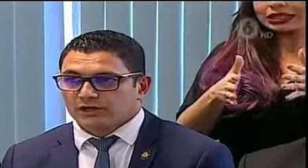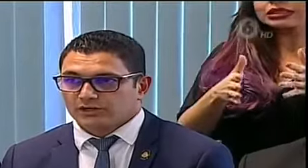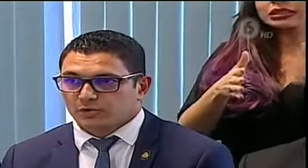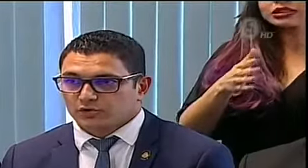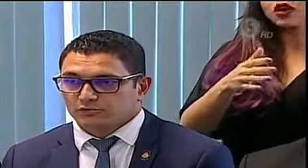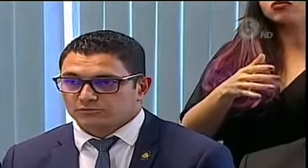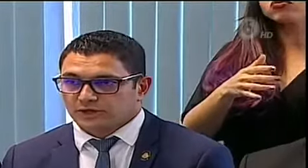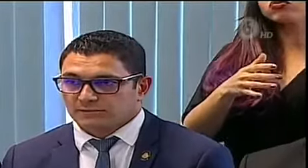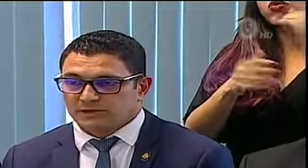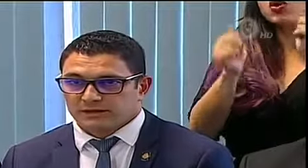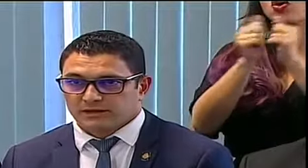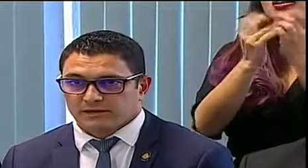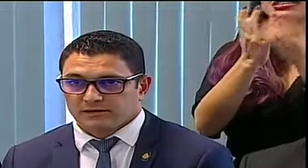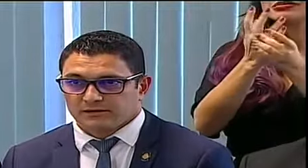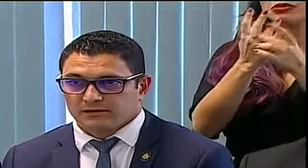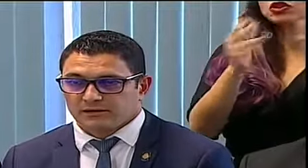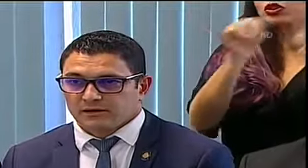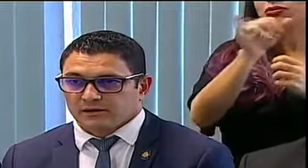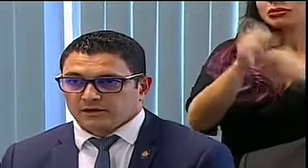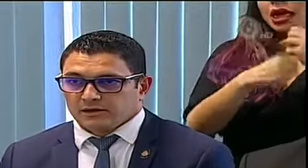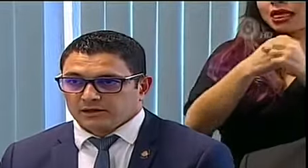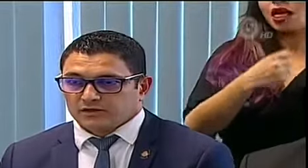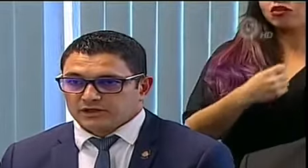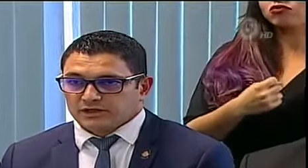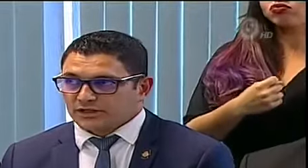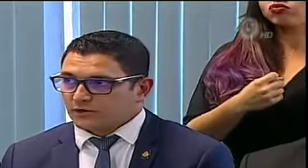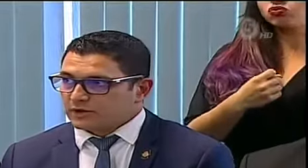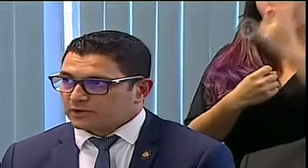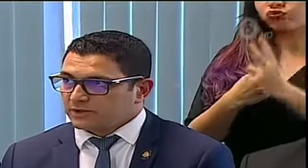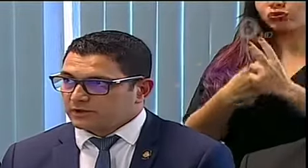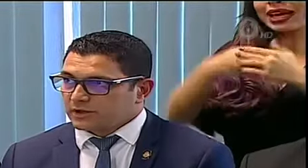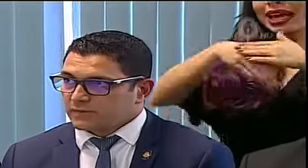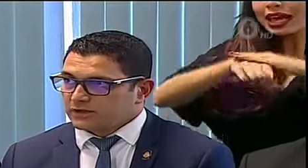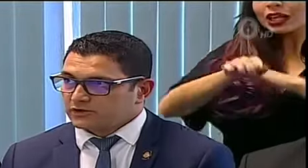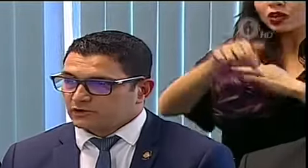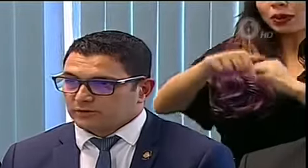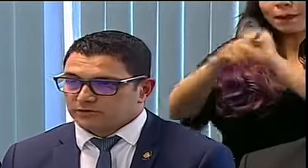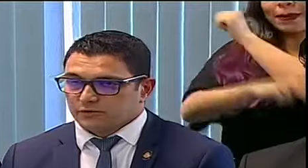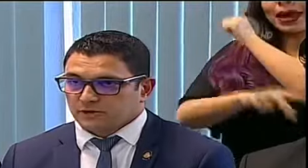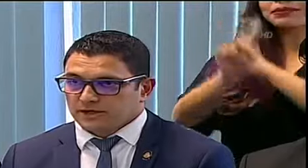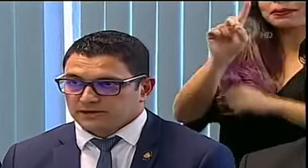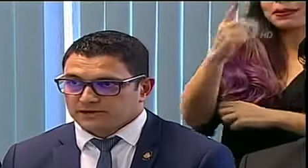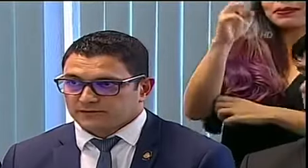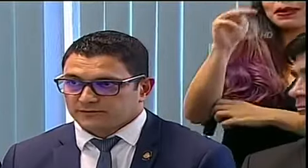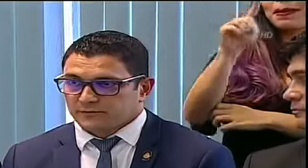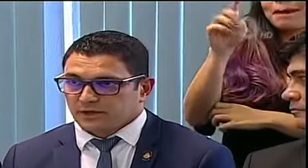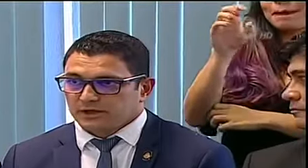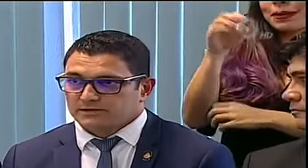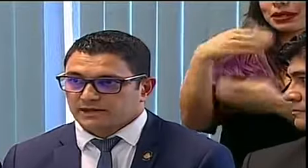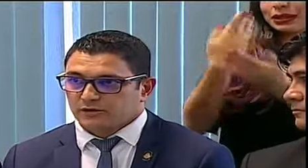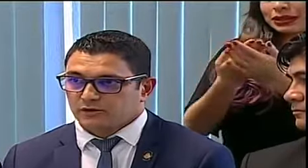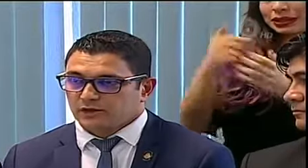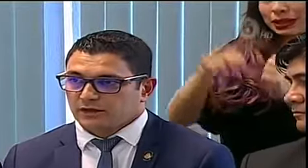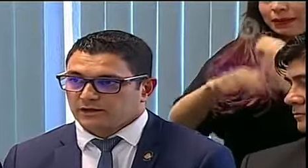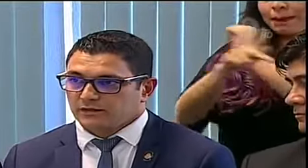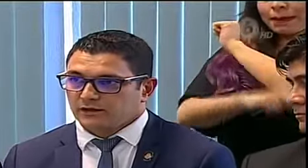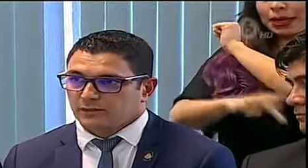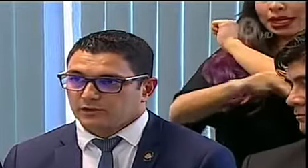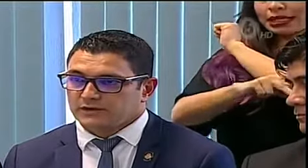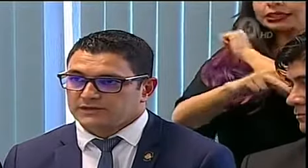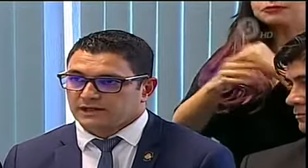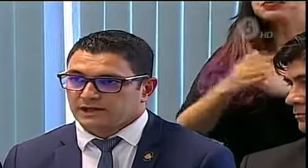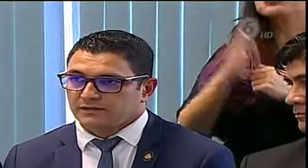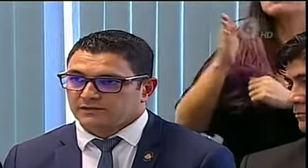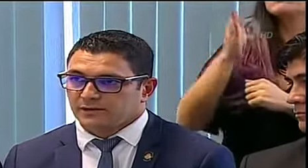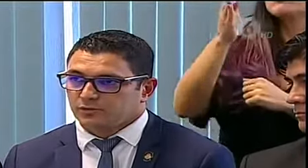viajado con el esposo de la misma edad. Ellos ingresaron el primero de marzo a nuestro país. Han estado en